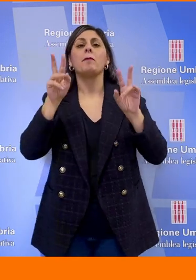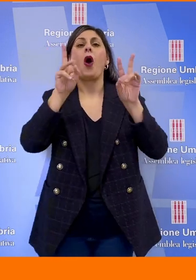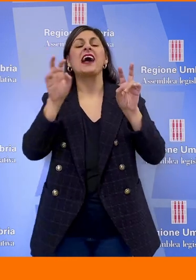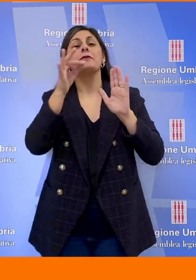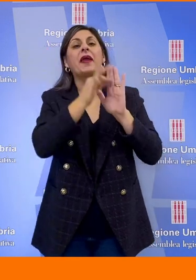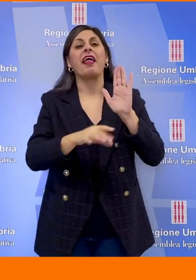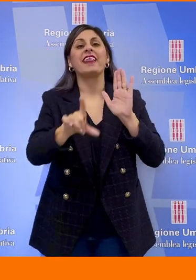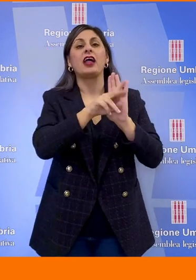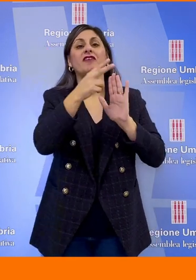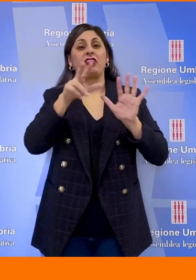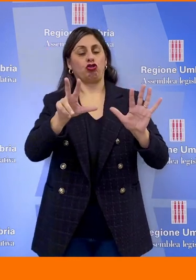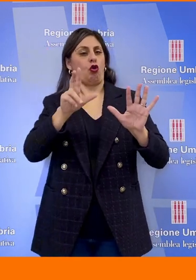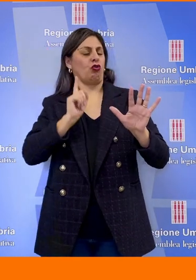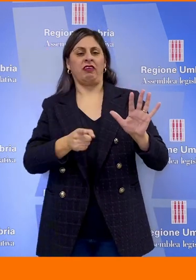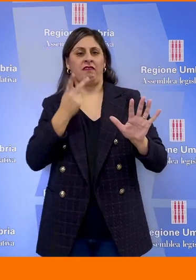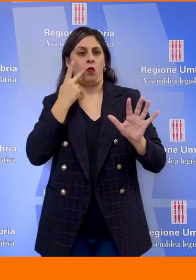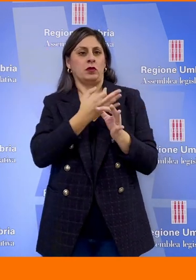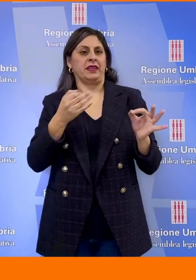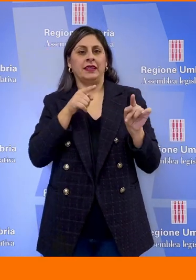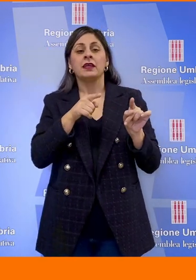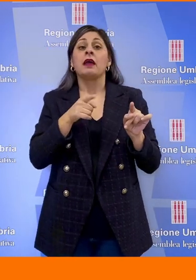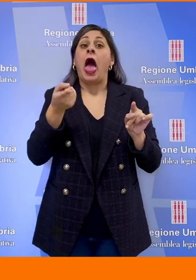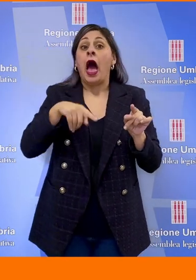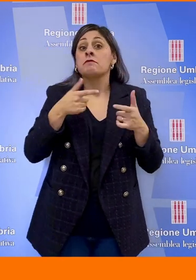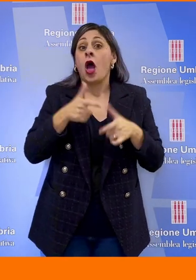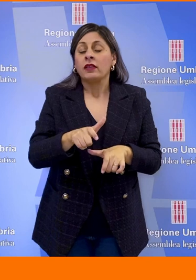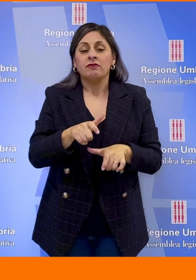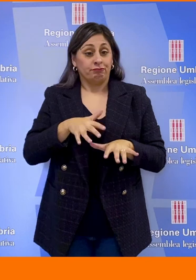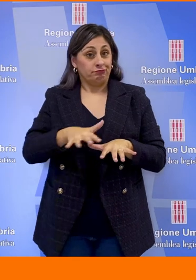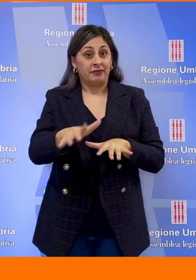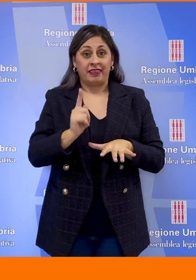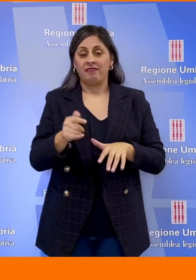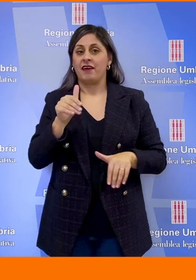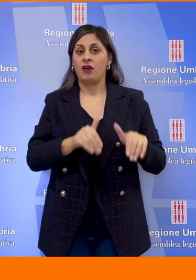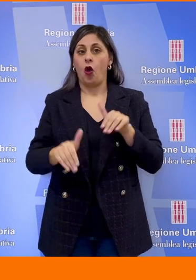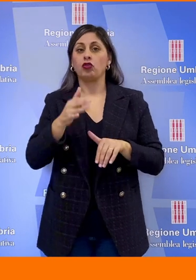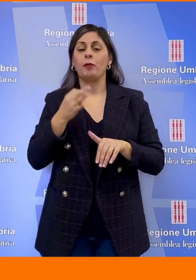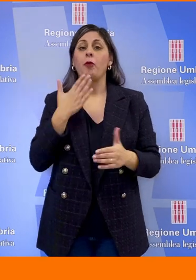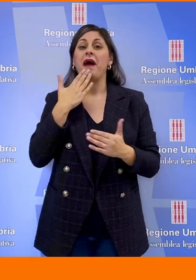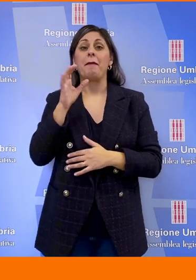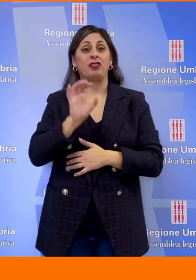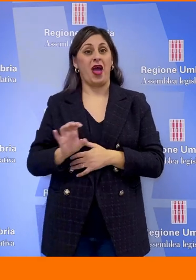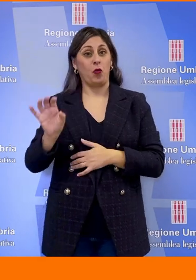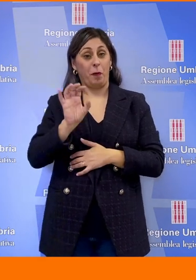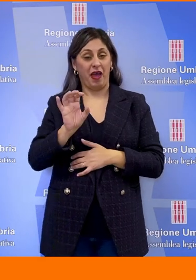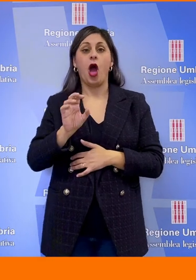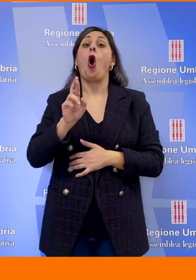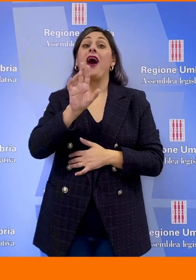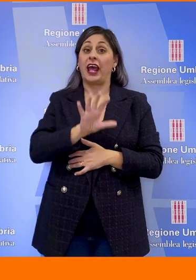anche alla luce del fatto che sono ormai alle porte le elezioni per il Parlamento Europeo per la Regione e per 60 comuni